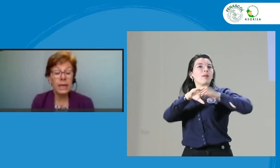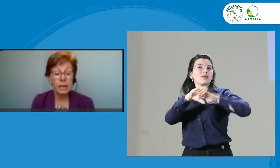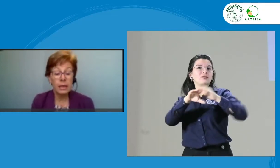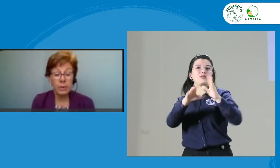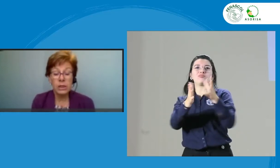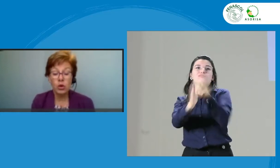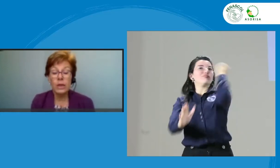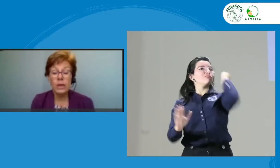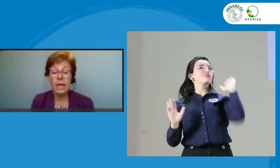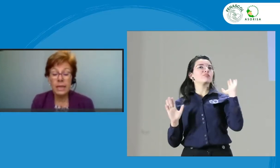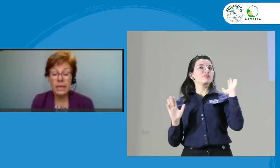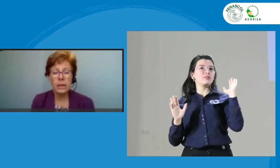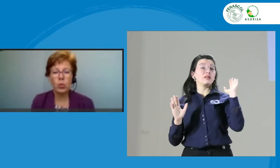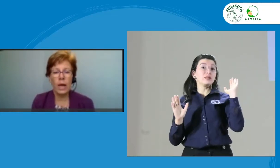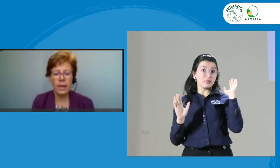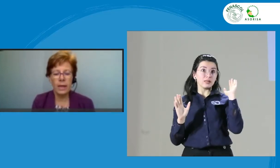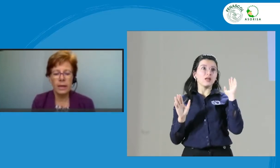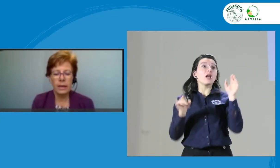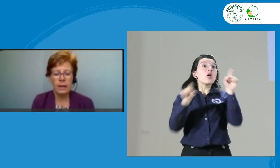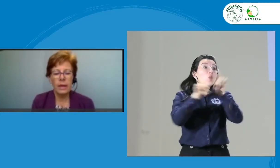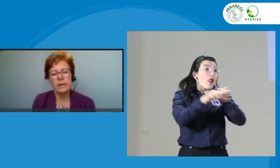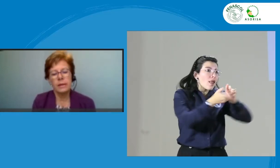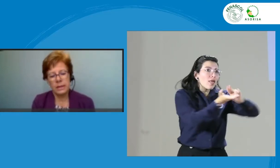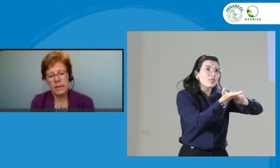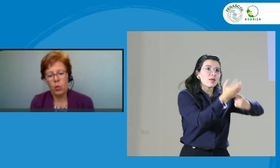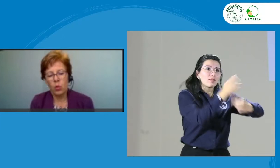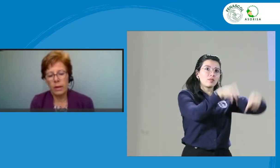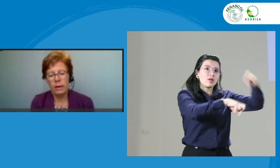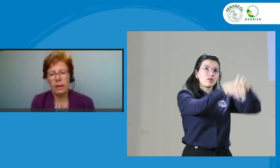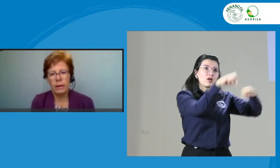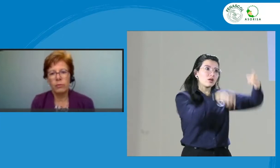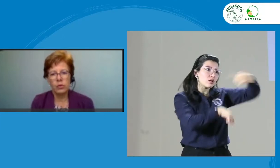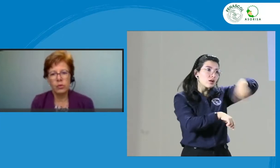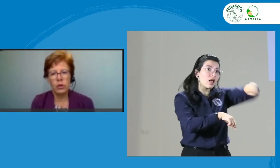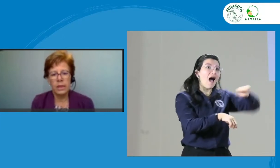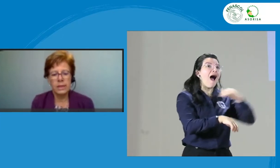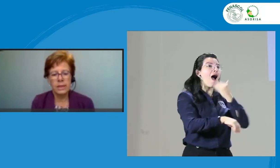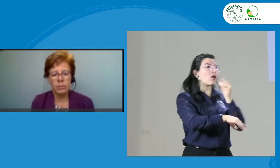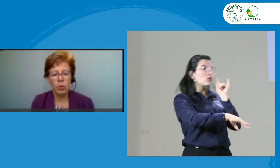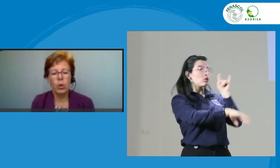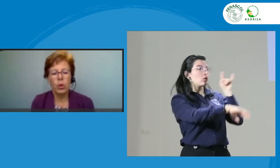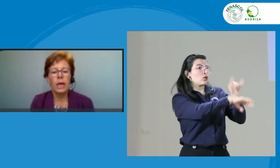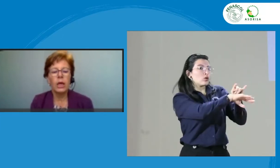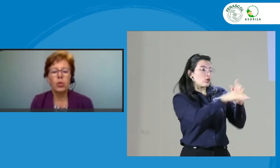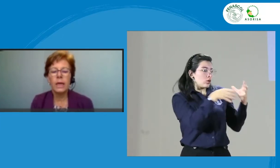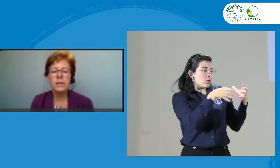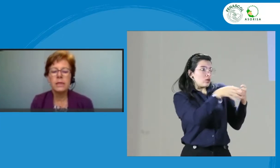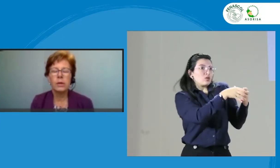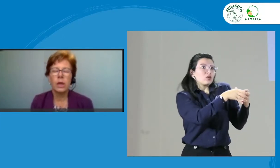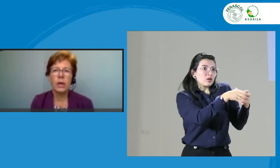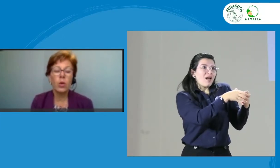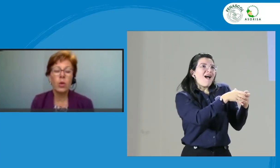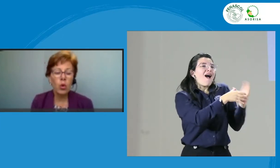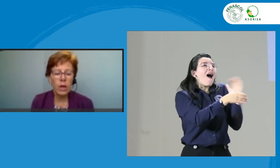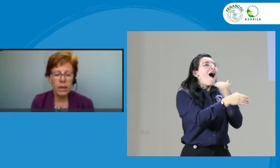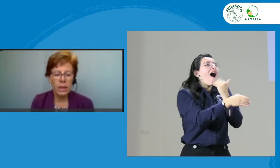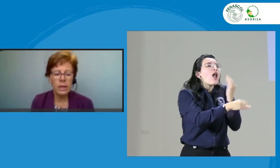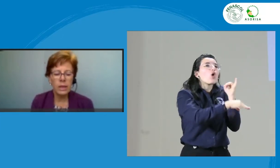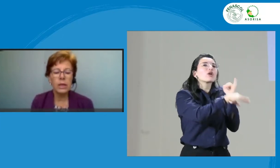interpretación es regulada, sería igual funcionaría ese modo. Que vaya a un colegio, es el